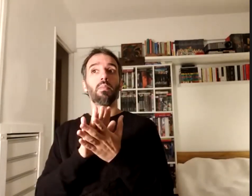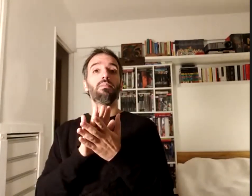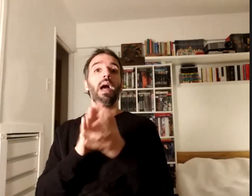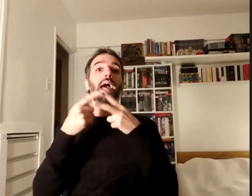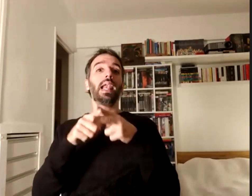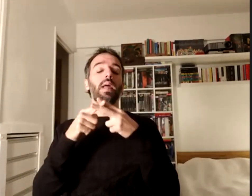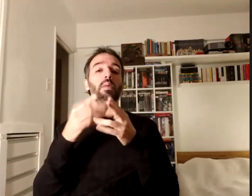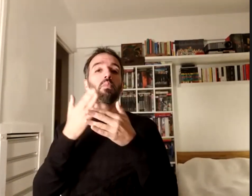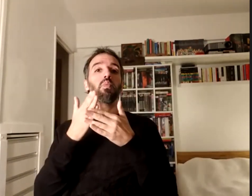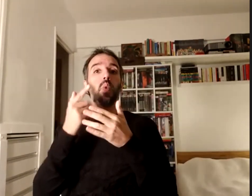apropiarse